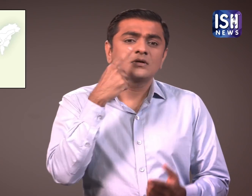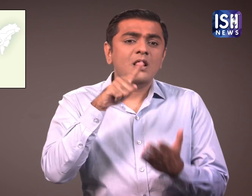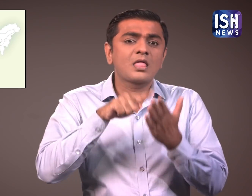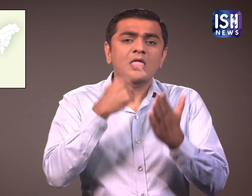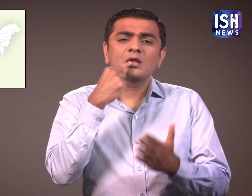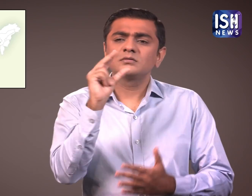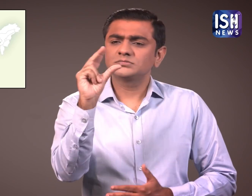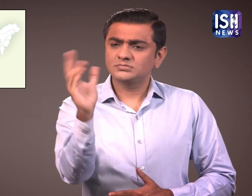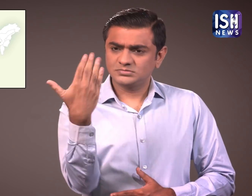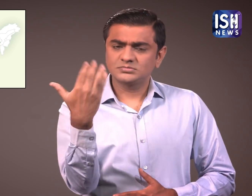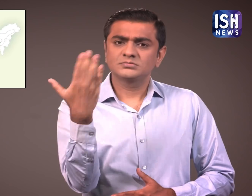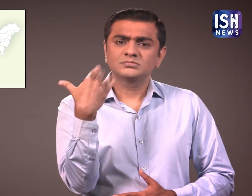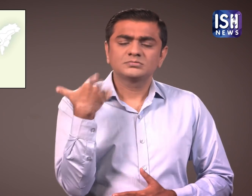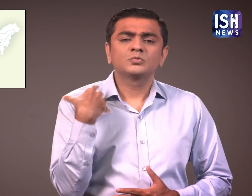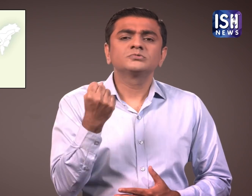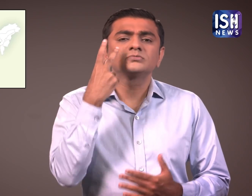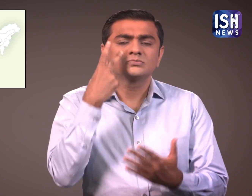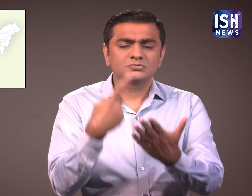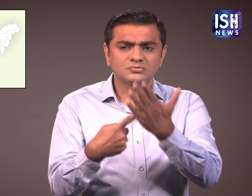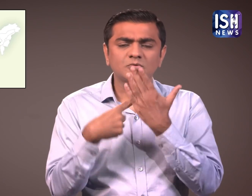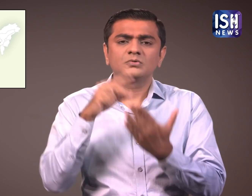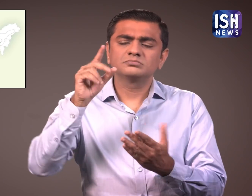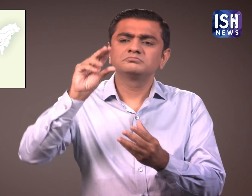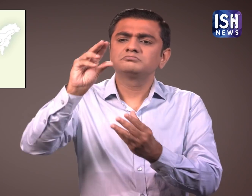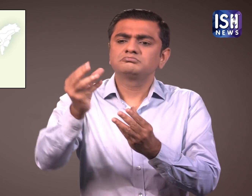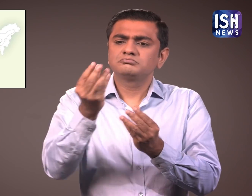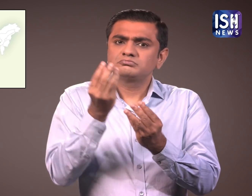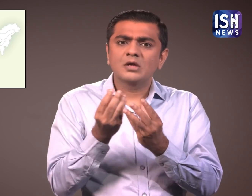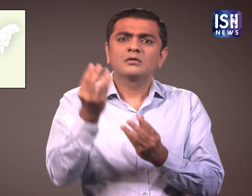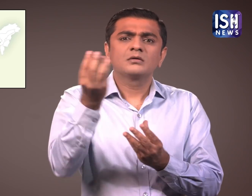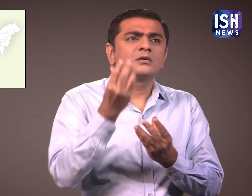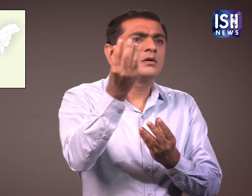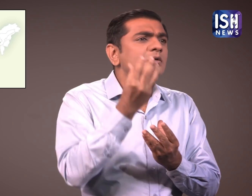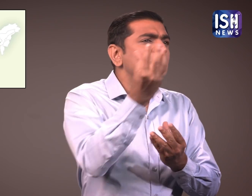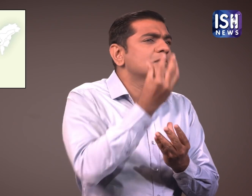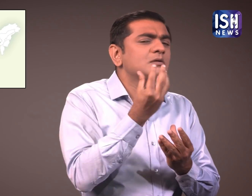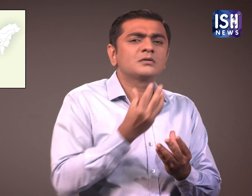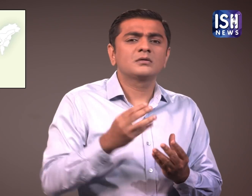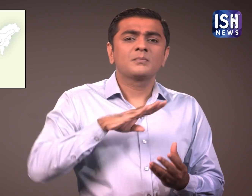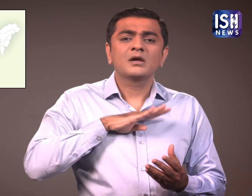FDA ने विशलेशन के लिए विभिन शहद उत्पादक कम्पनियों के शहद के 86 नमूने